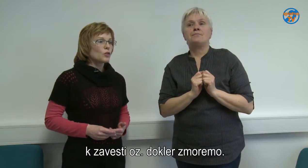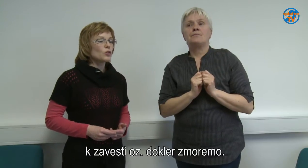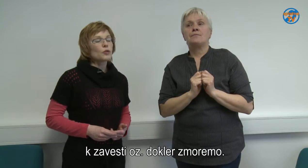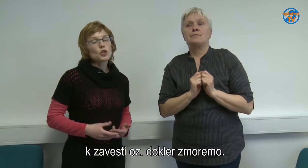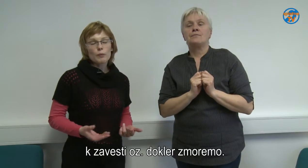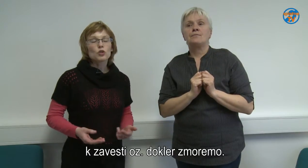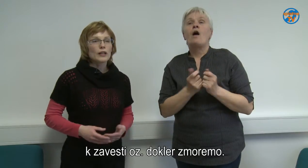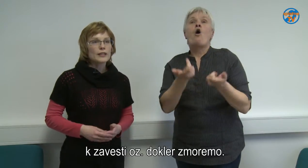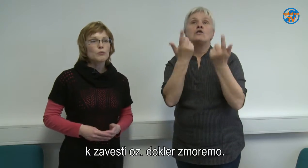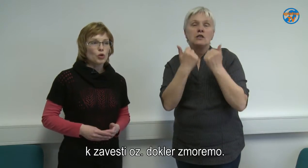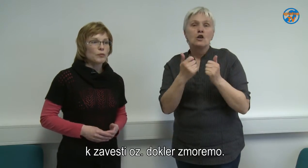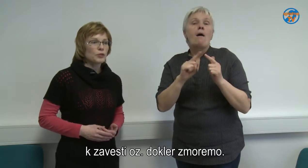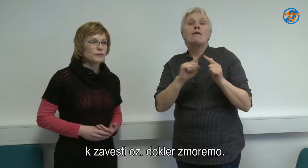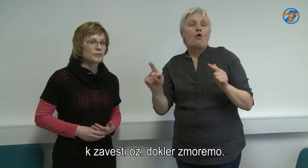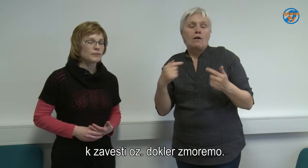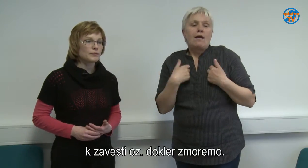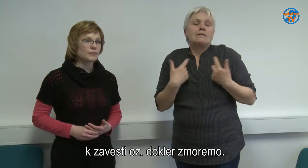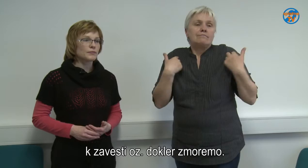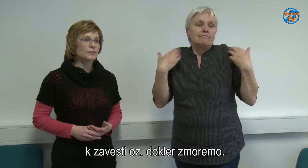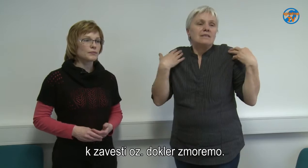oziroma dokler reč moramo.